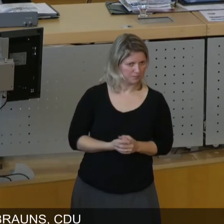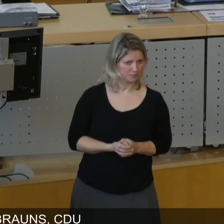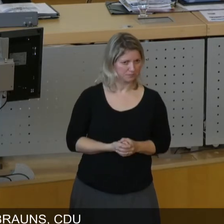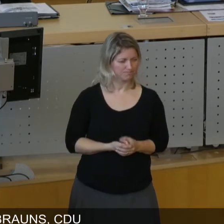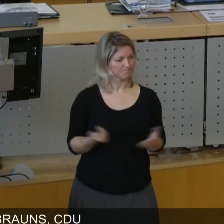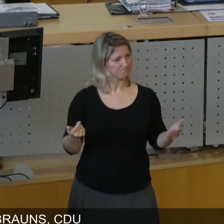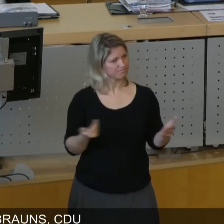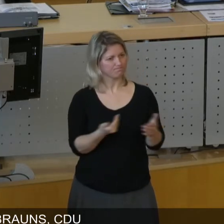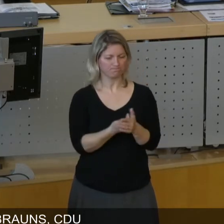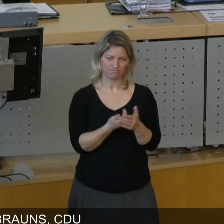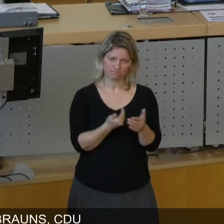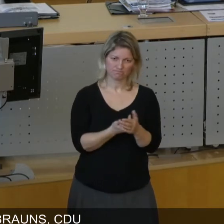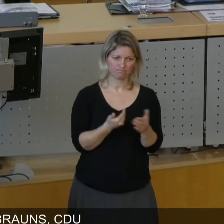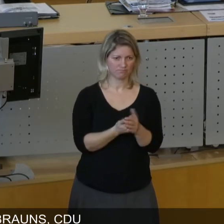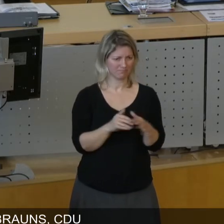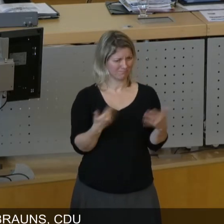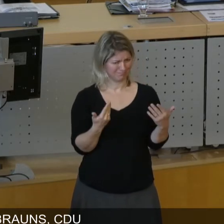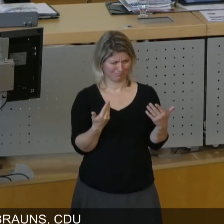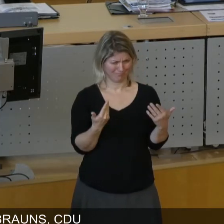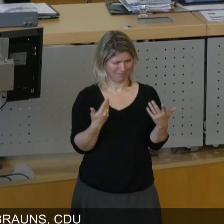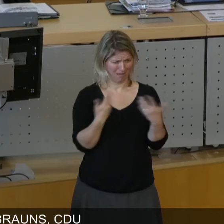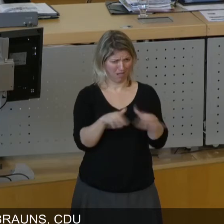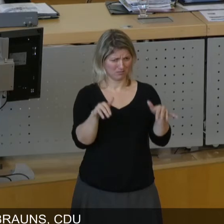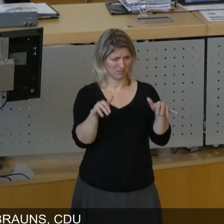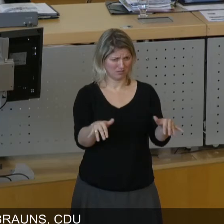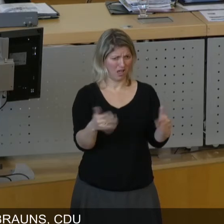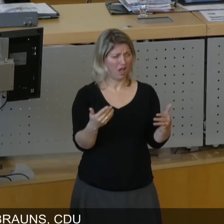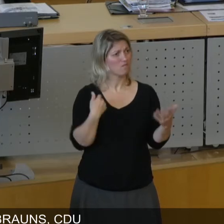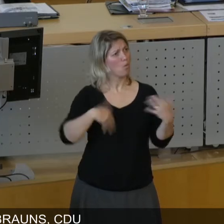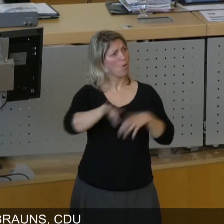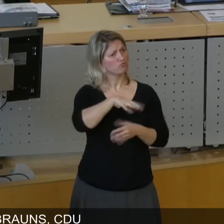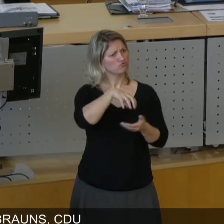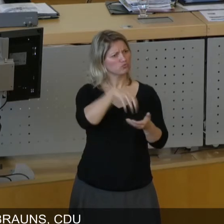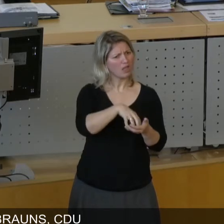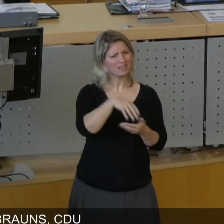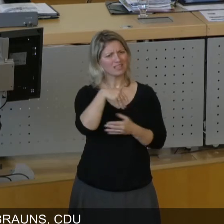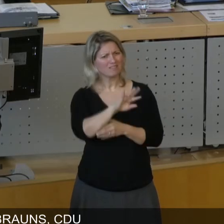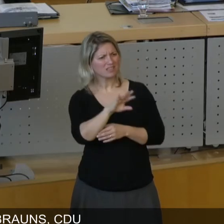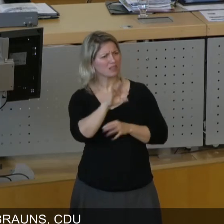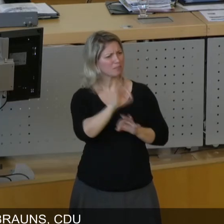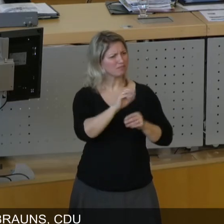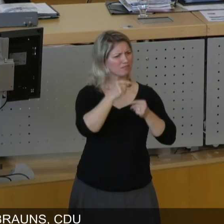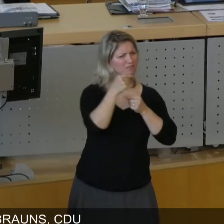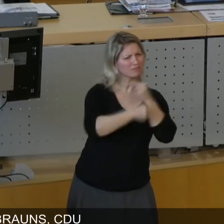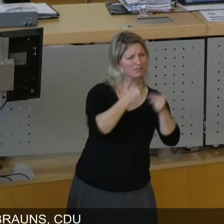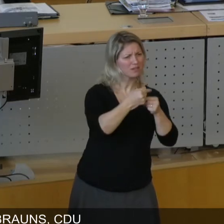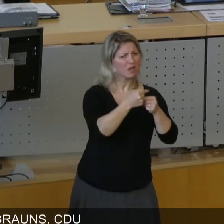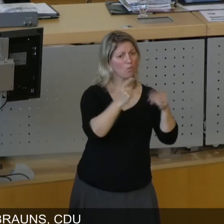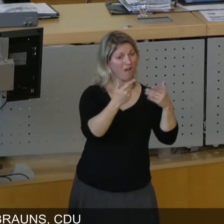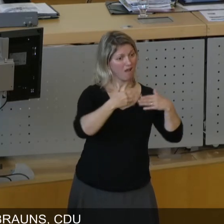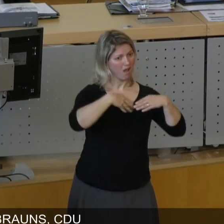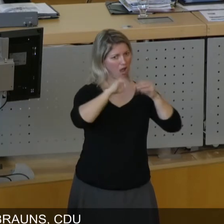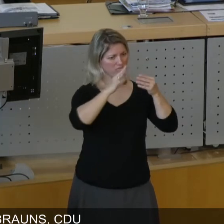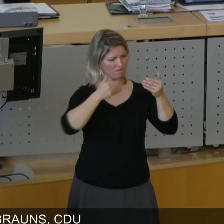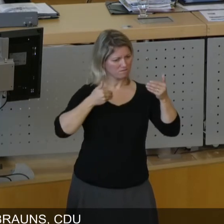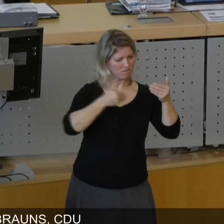Deswegen, es gibt doch, es ist, sagen Sie mir, ein Vorhaben in unserer Stadt, was nicht in der Anfangsphase derartig